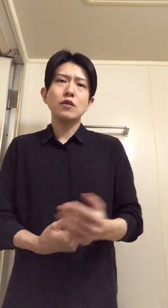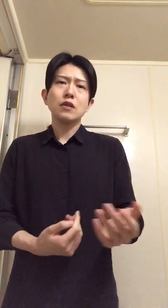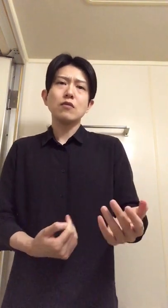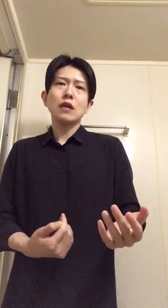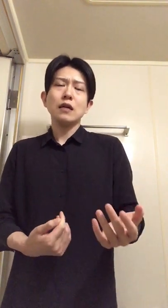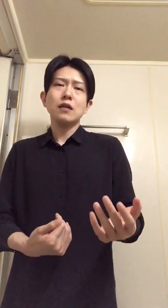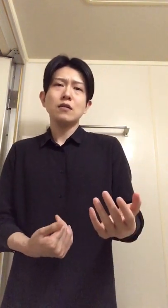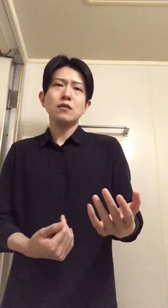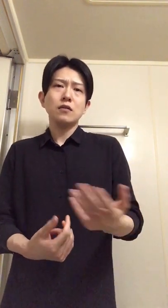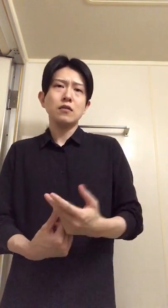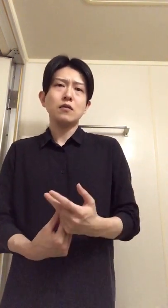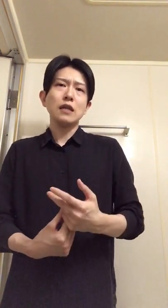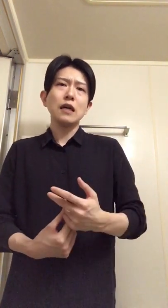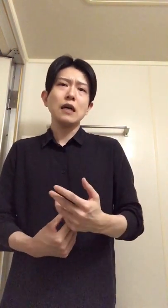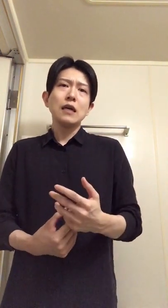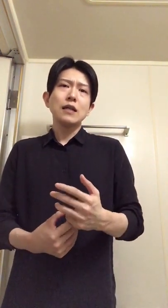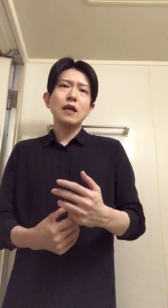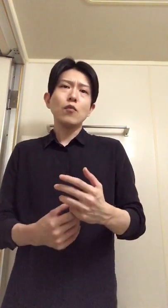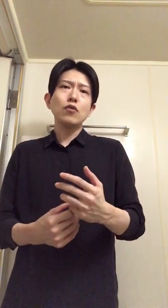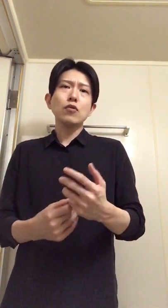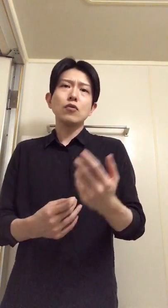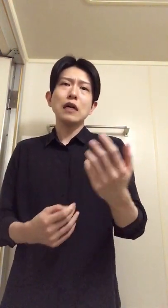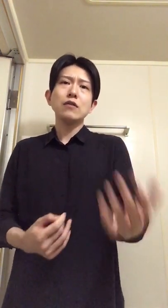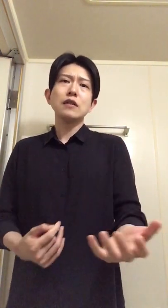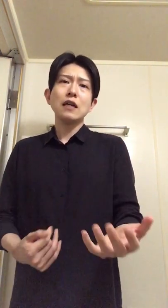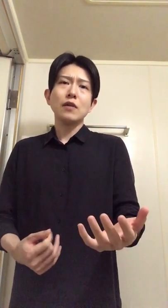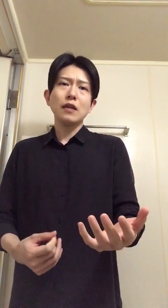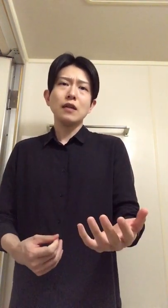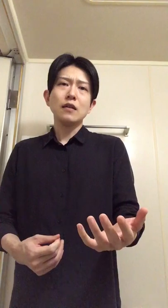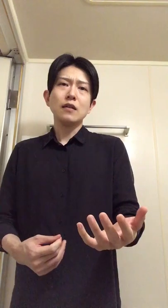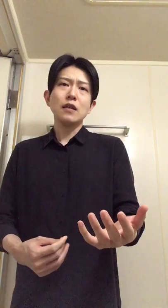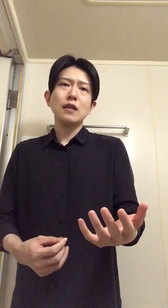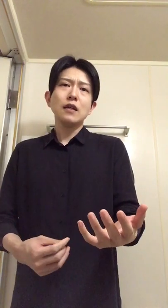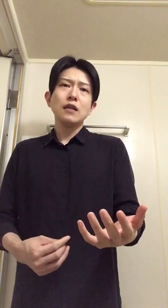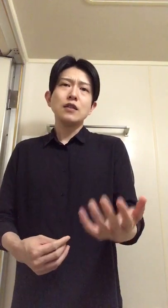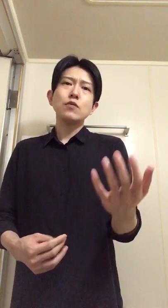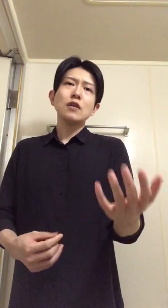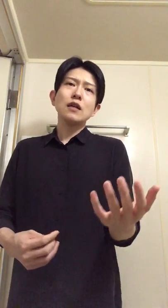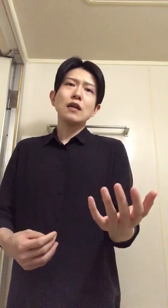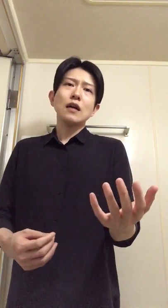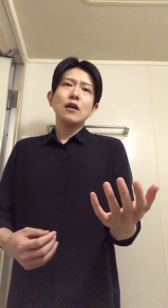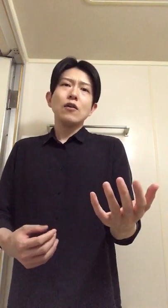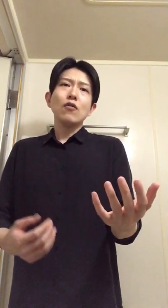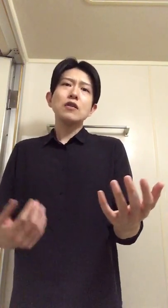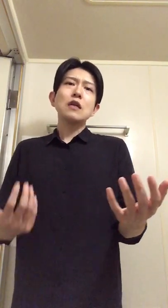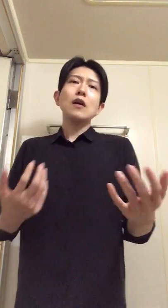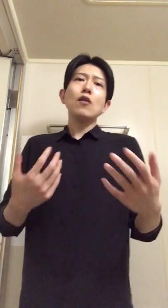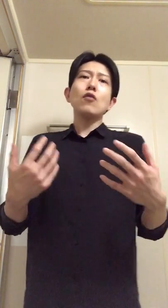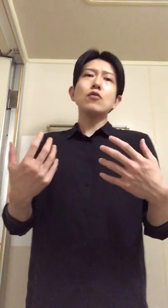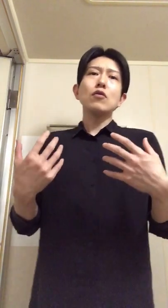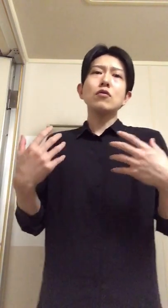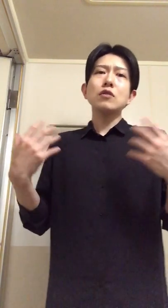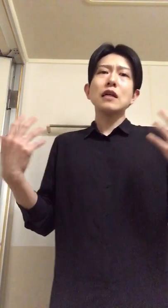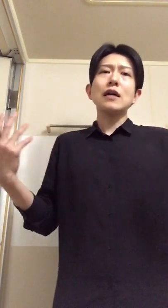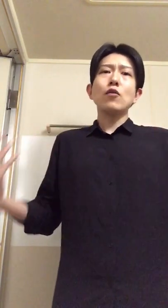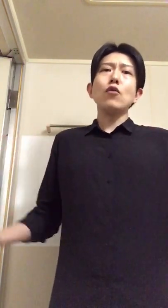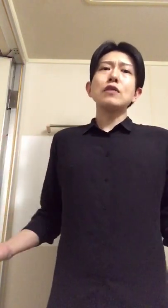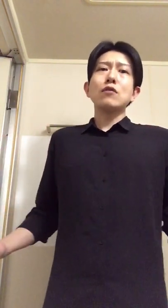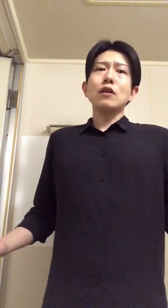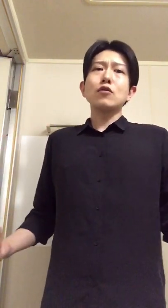むきさとかうんなんかなんか物事をやるんであればねで自分がなんか俺様はこの世界の王だとかそう